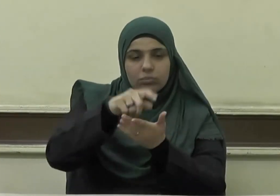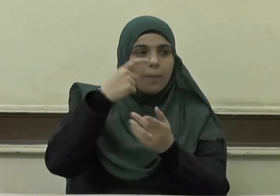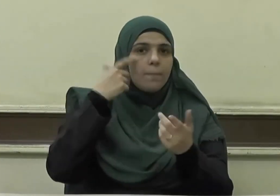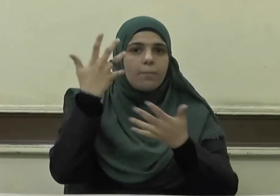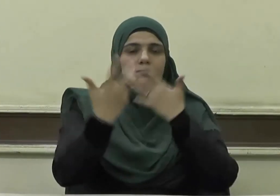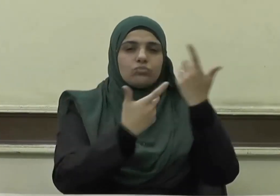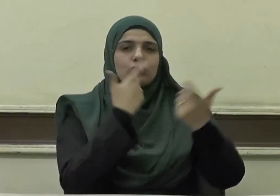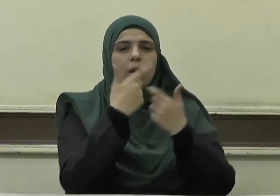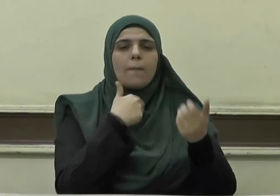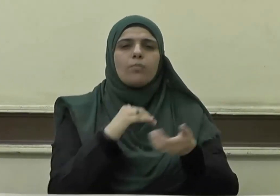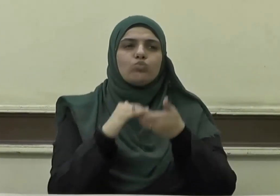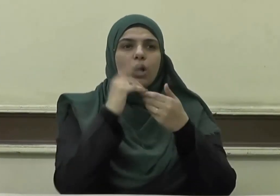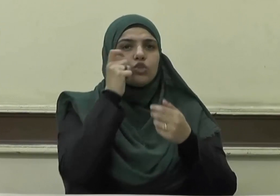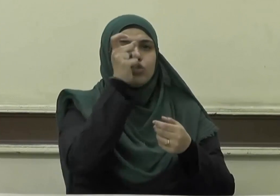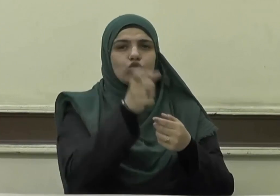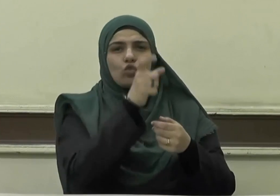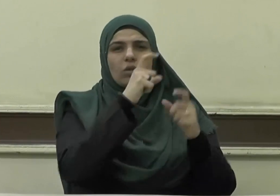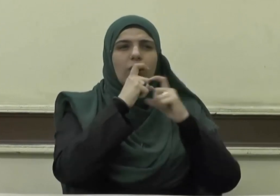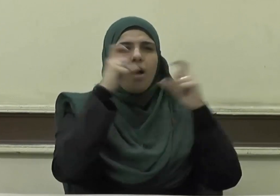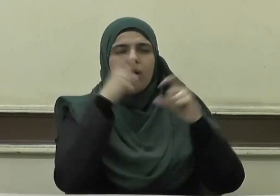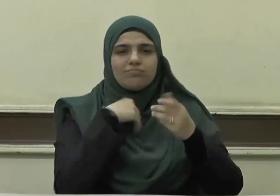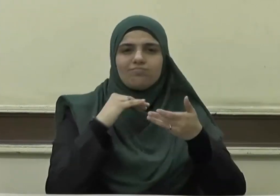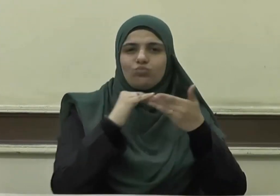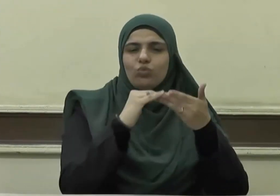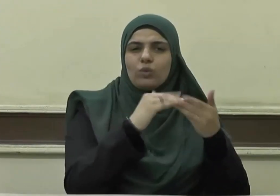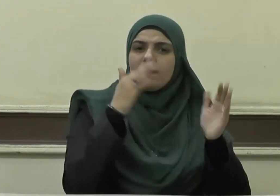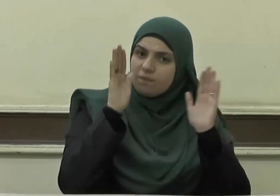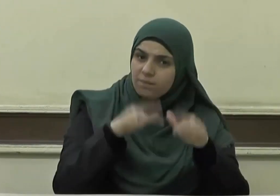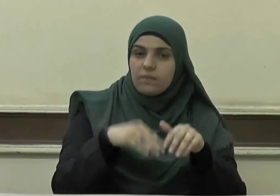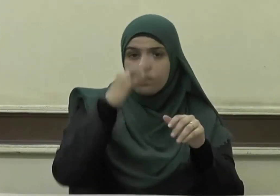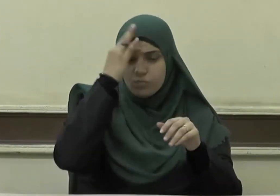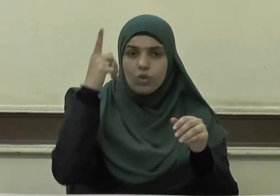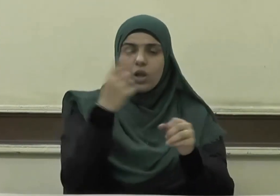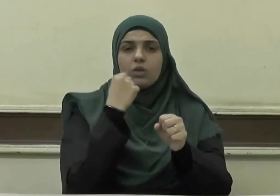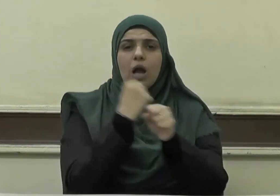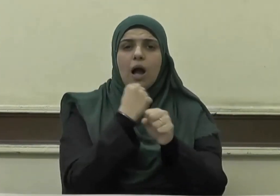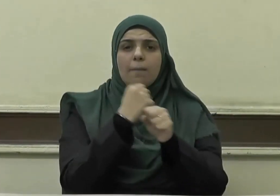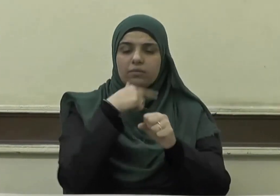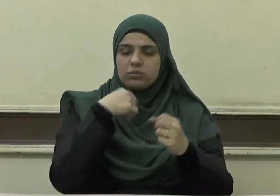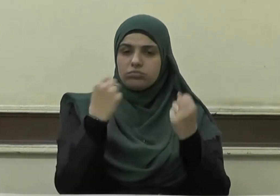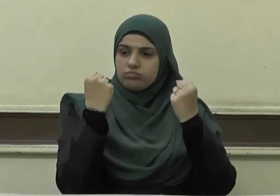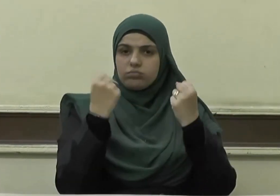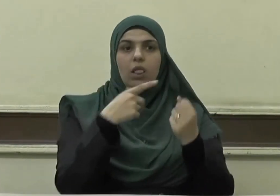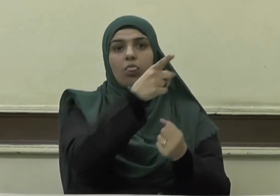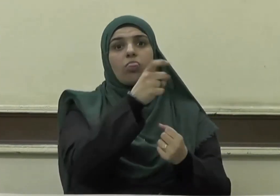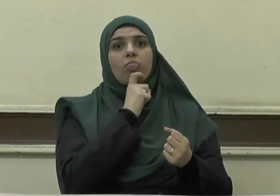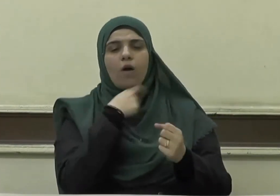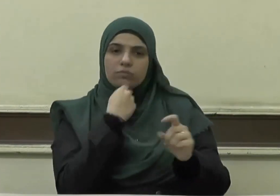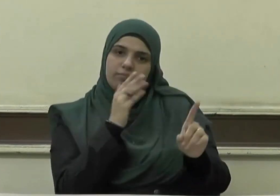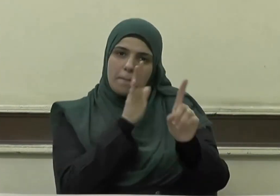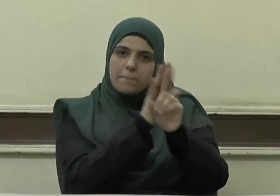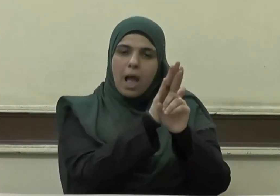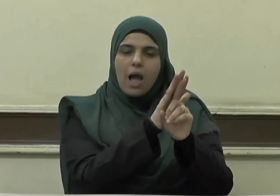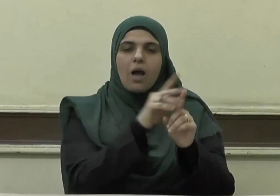المستغيف وتحمل بشدة ذراعيك مع الضعيف فهذا